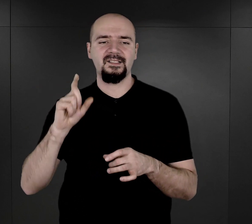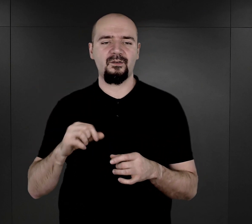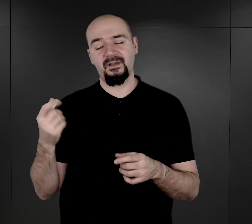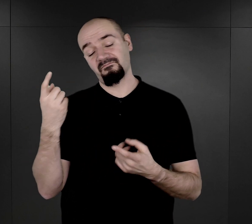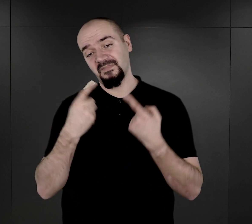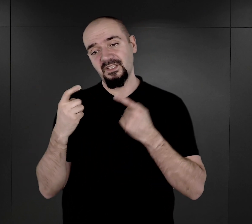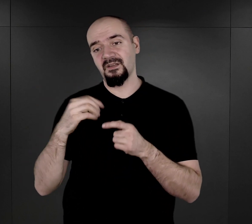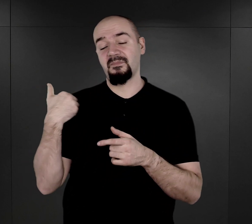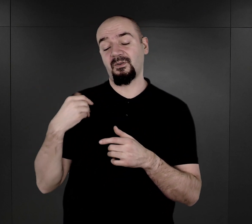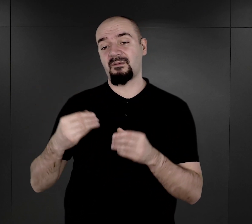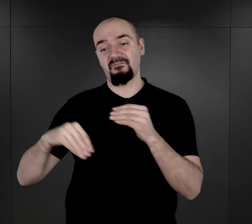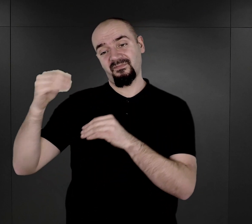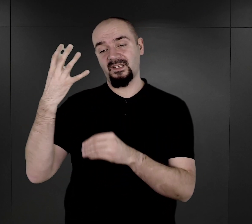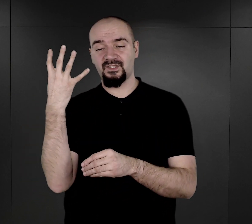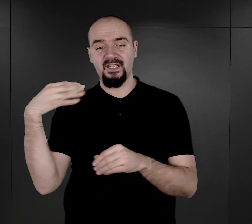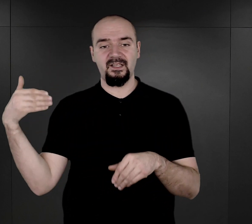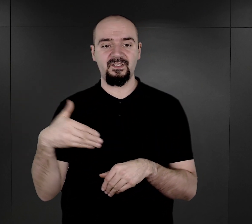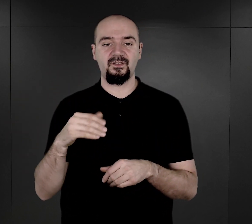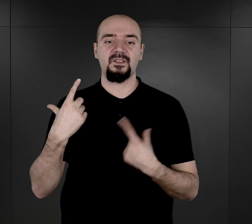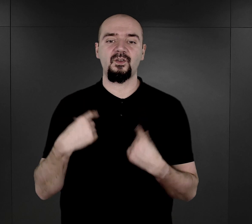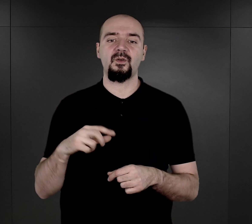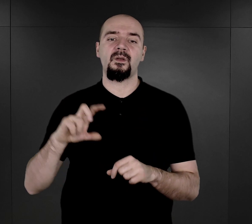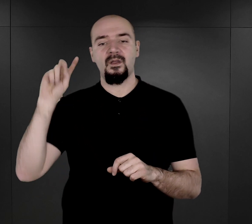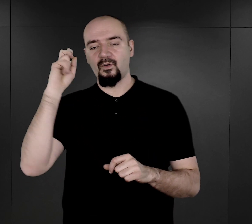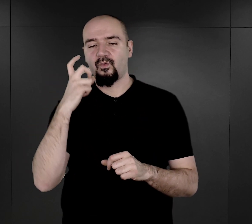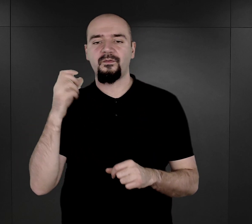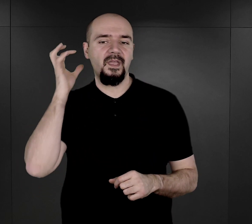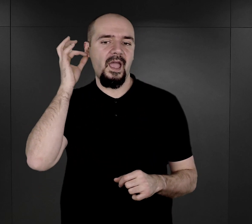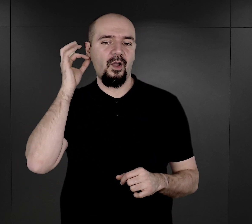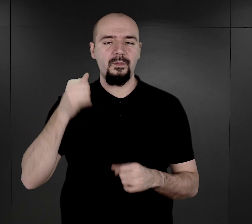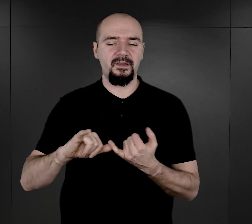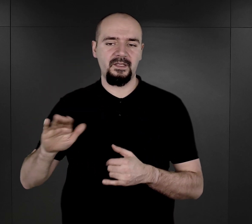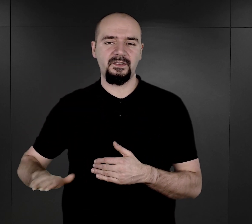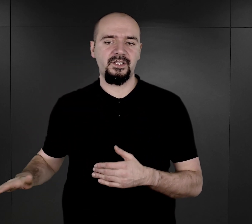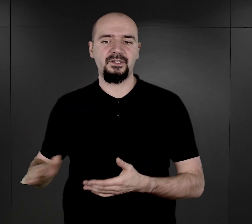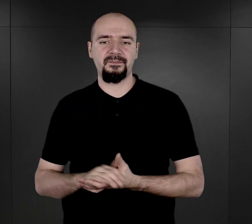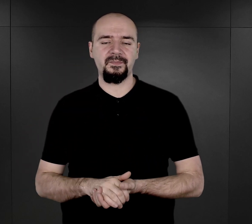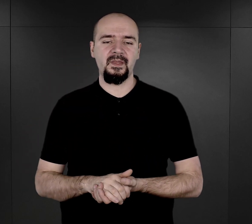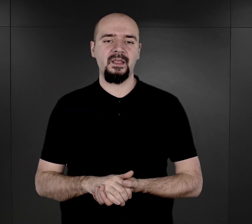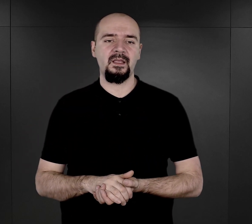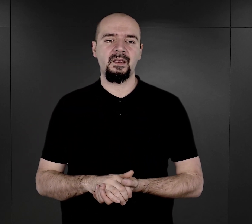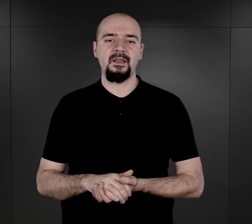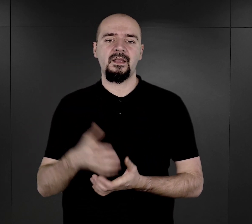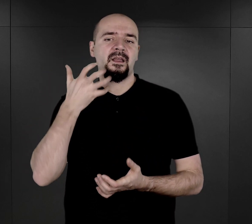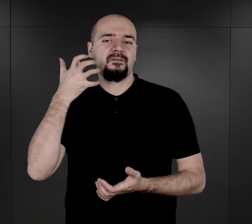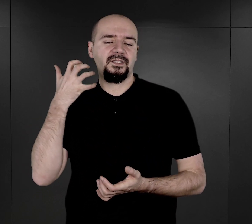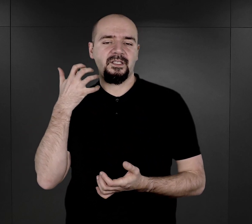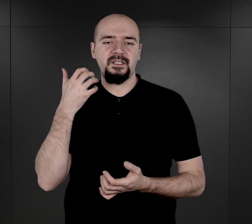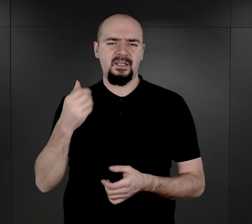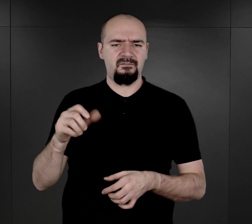ponad 4 tysiące osób, głównie kobiet i dzieci. Wcześniej dokonano selekcji